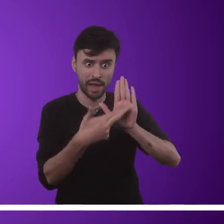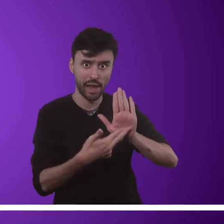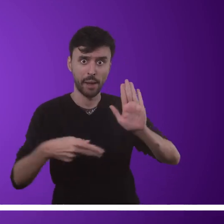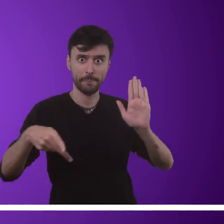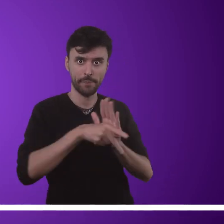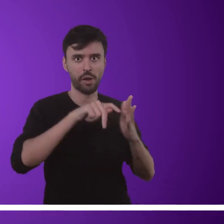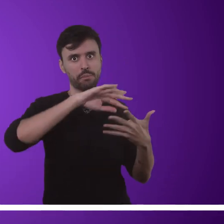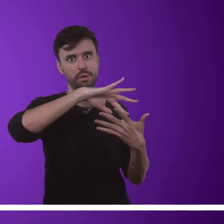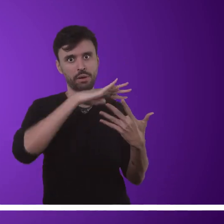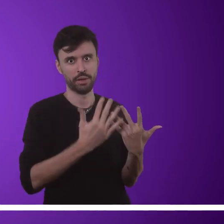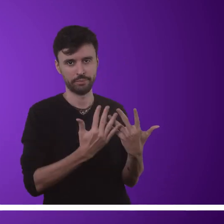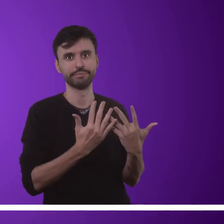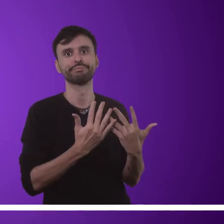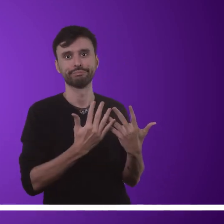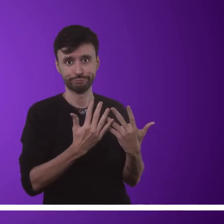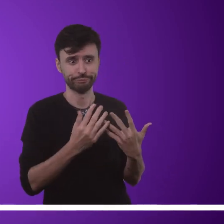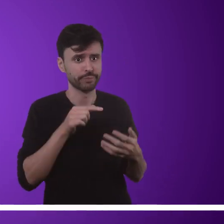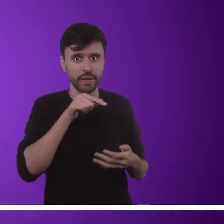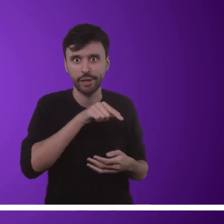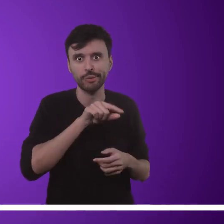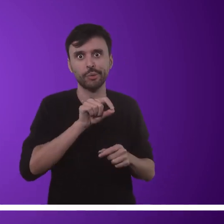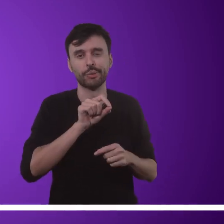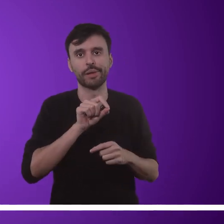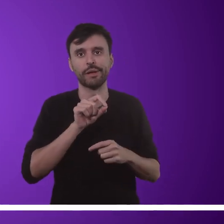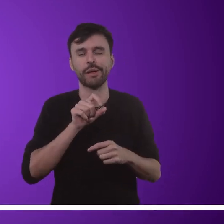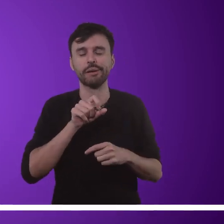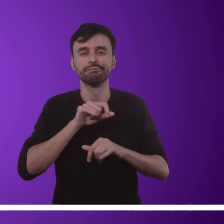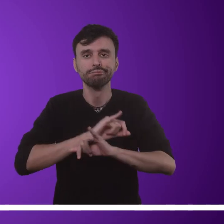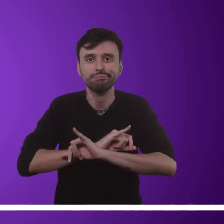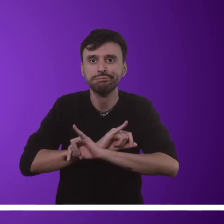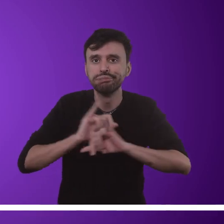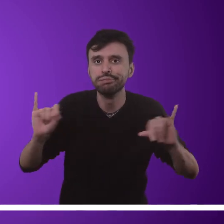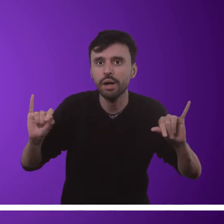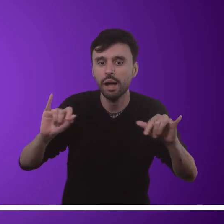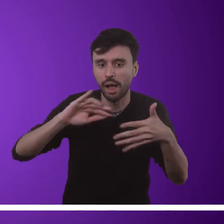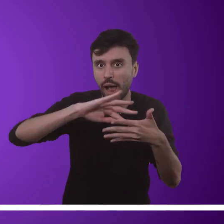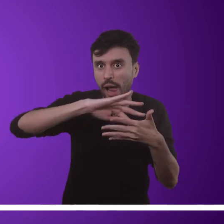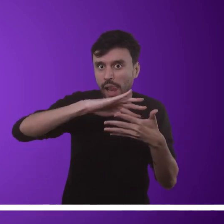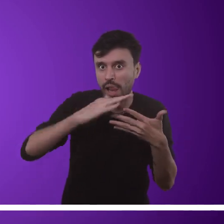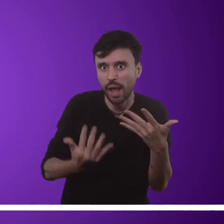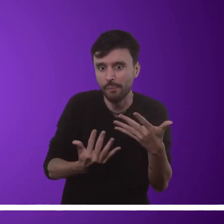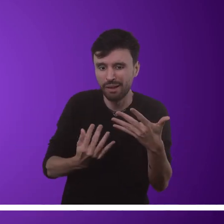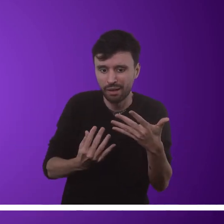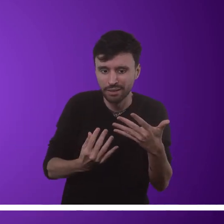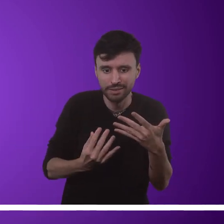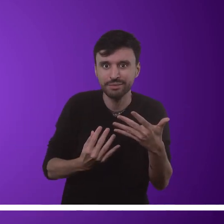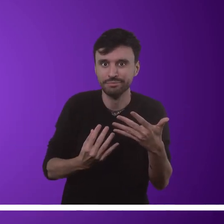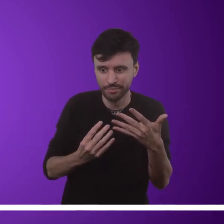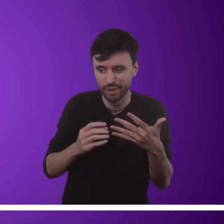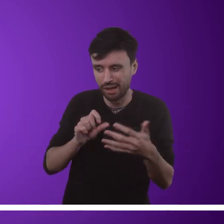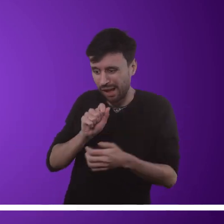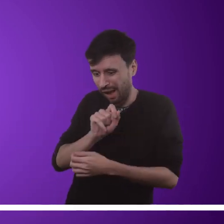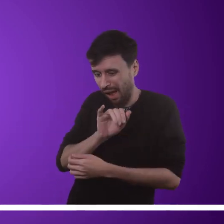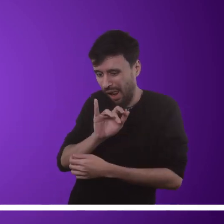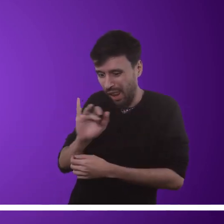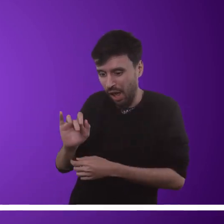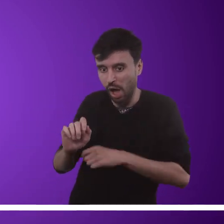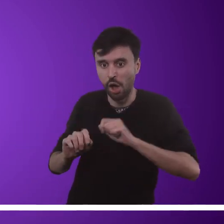tem regras gramaticais próprias. Então, não é nenhum exagero dizer que a Libras vai muito além do alfabeto manual